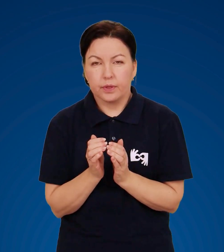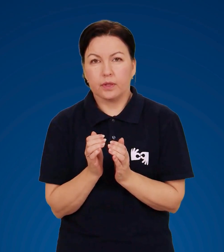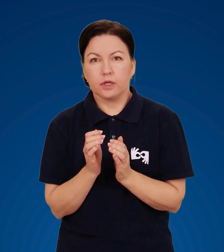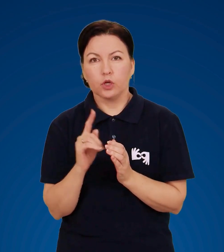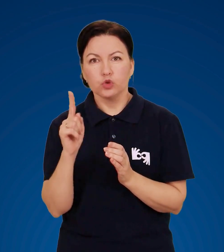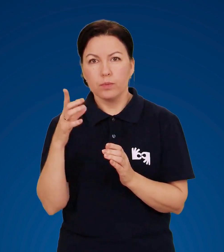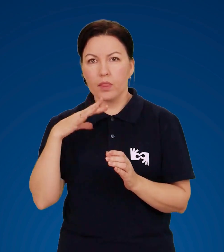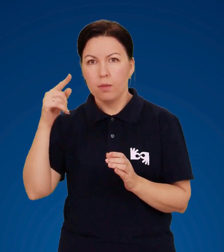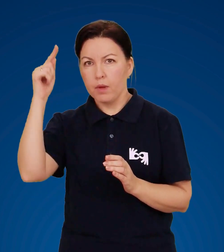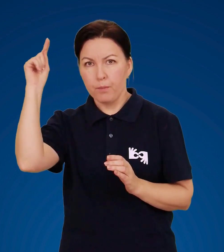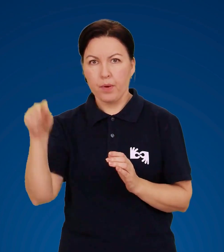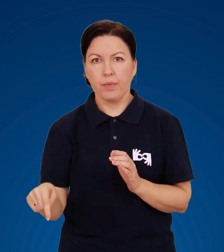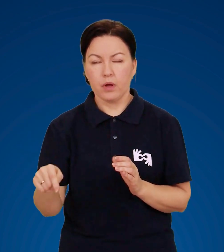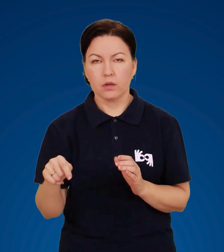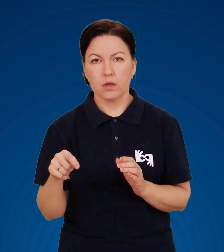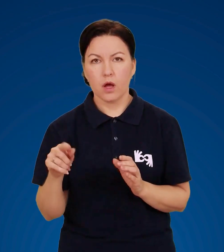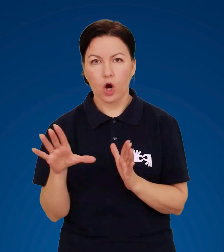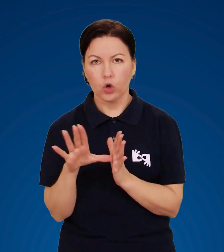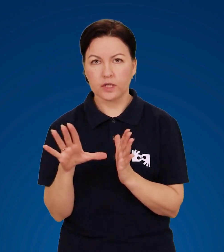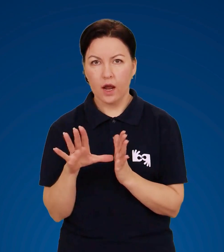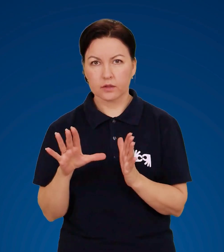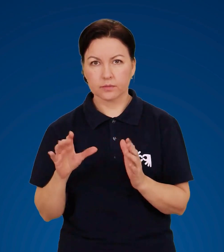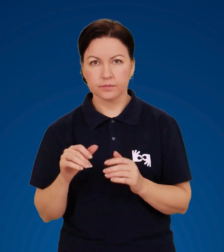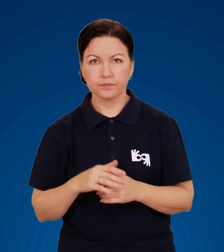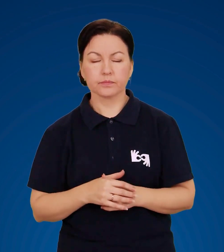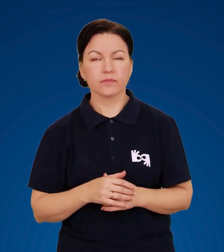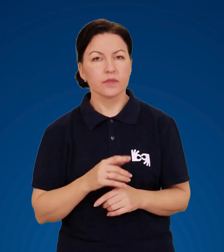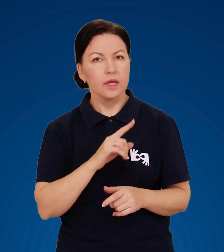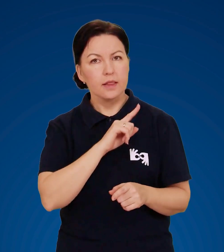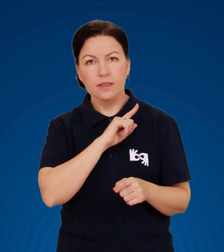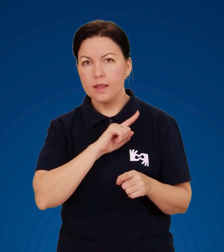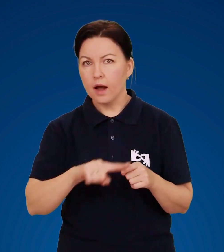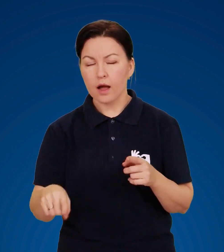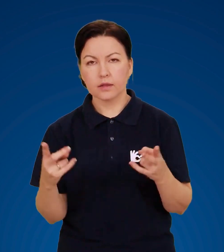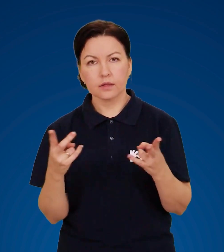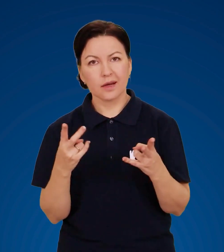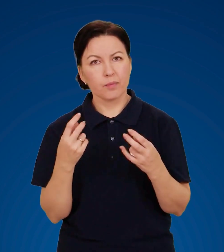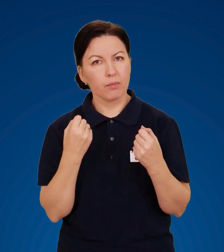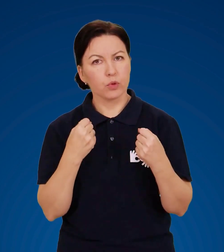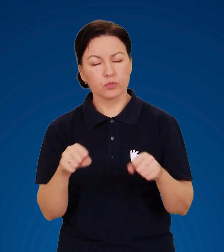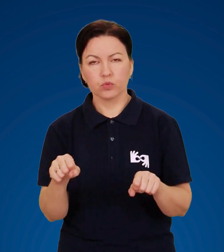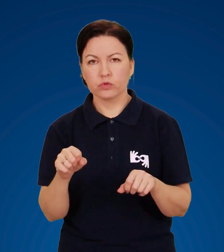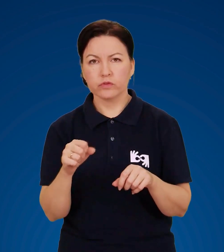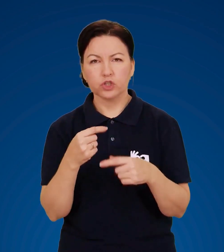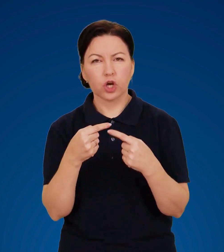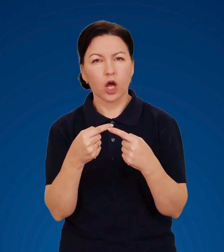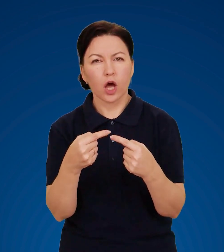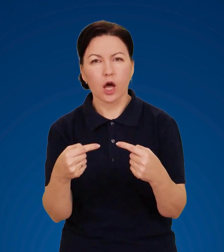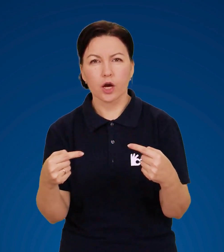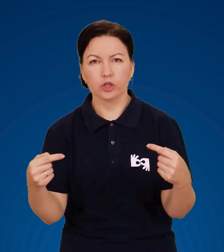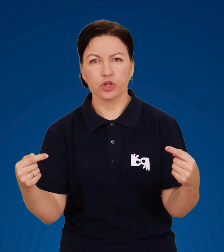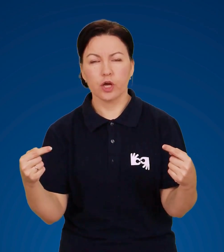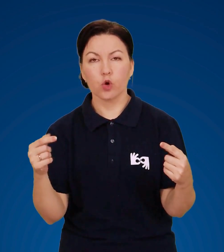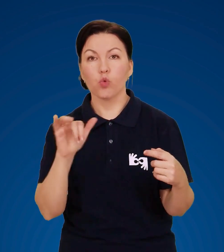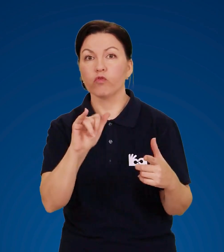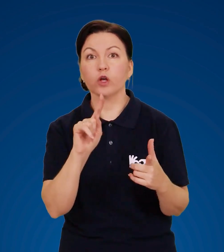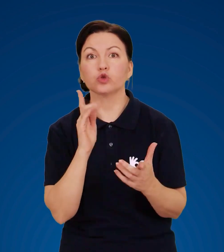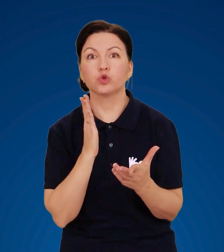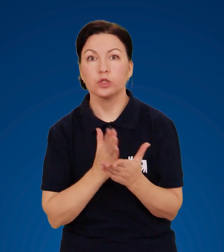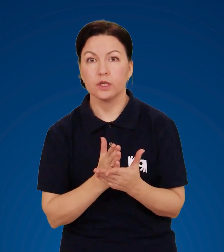площу можливого ураження розрядом. Негайно треба позбутися речей, які є